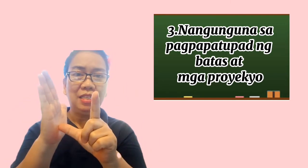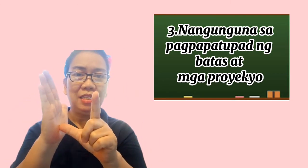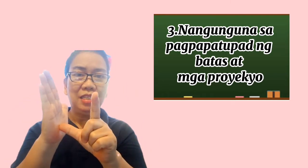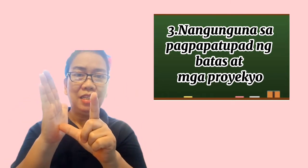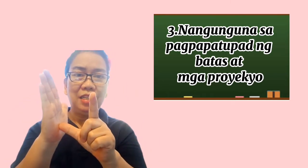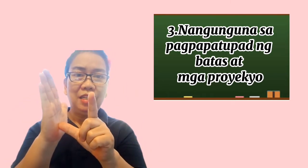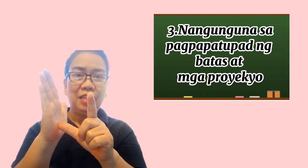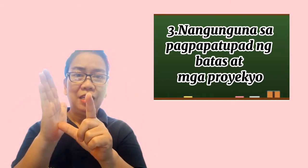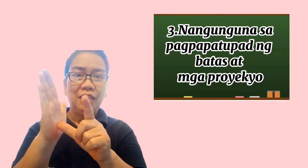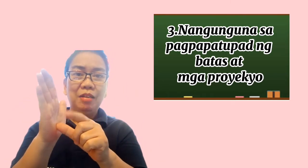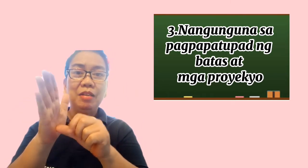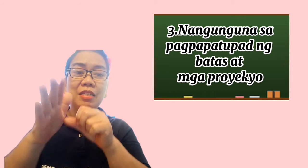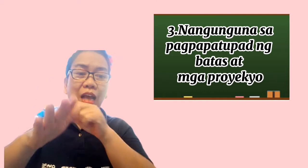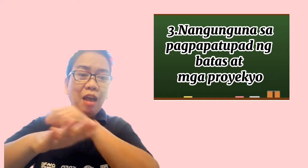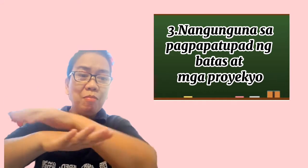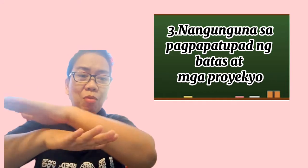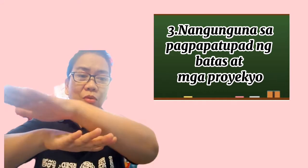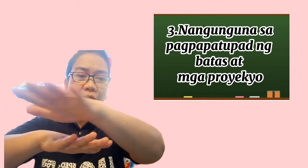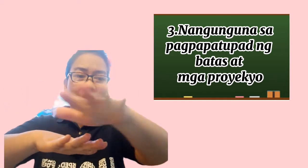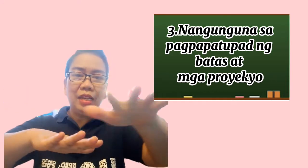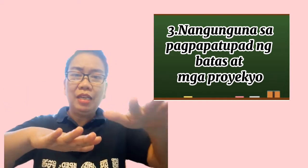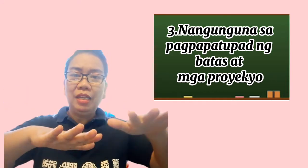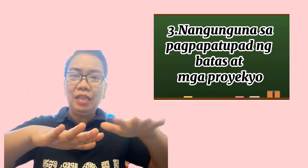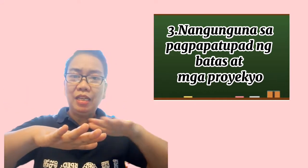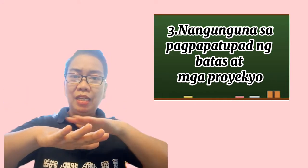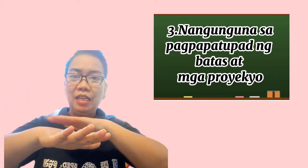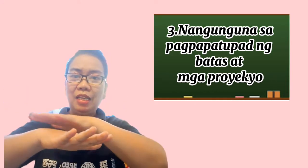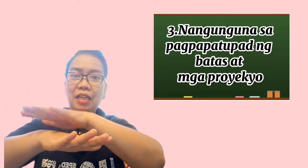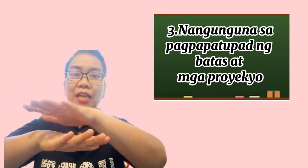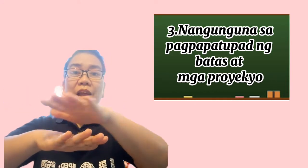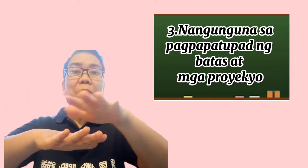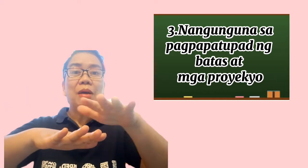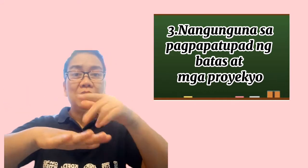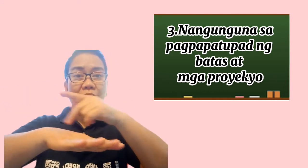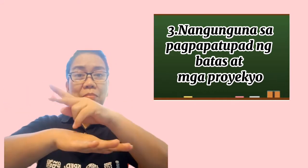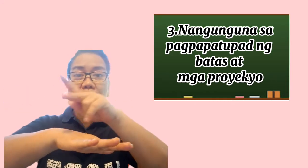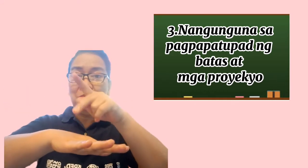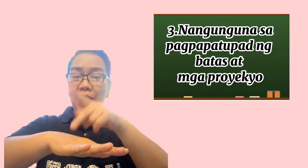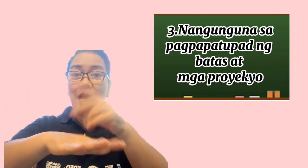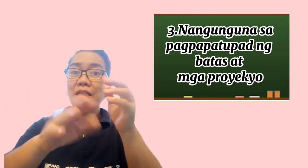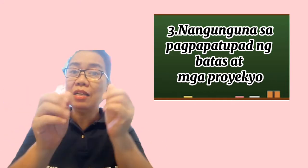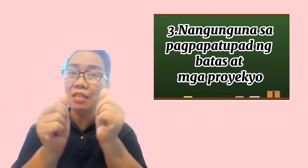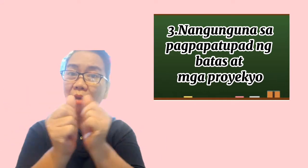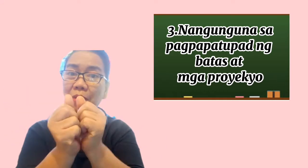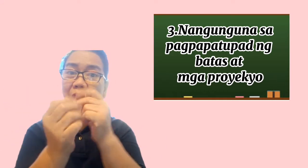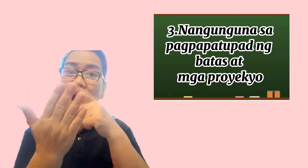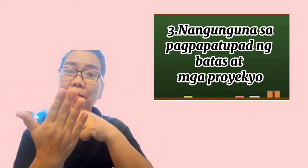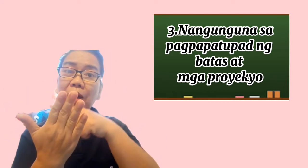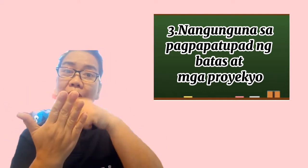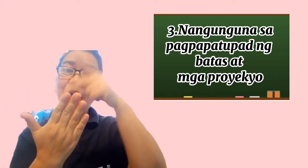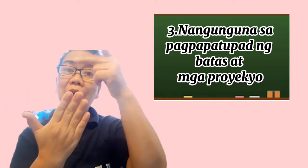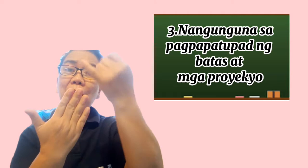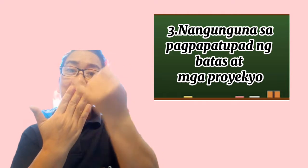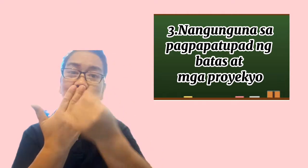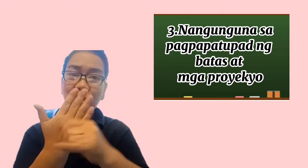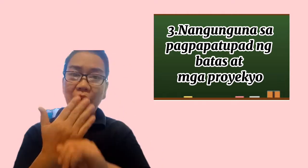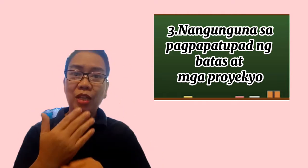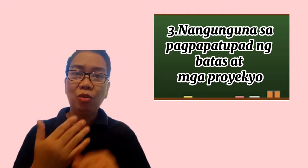sa kabuuan ng bansang Pilipinas kasama na ang mga proyekto